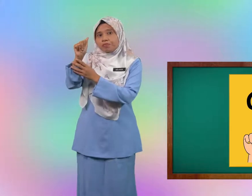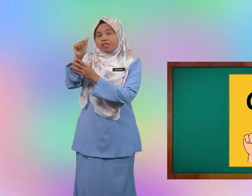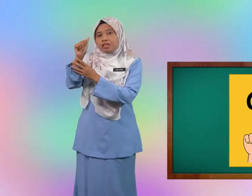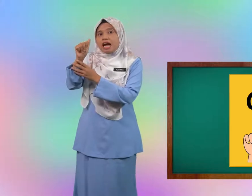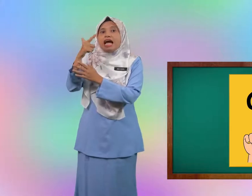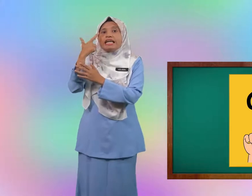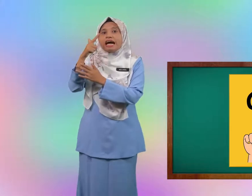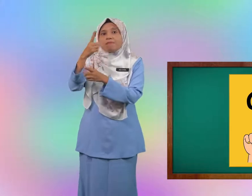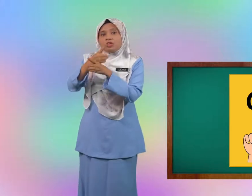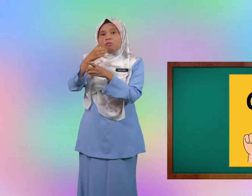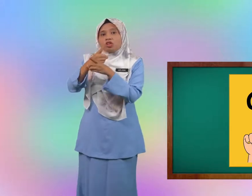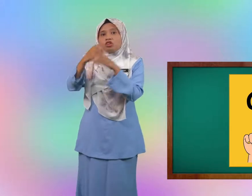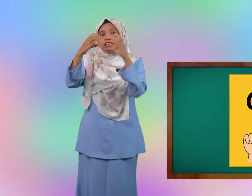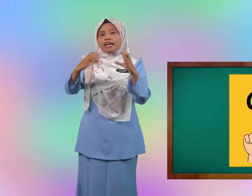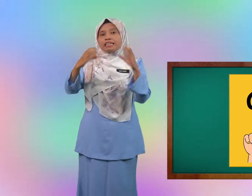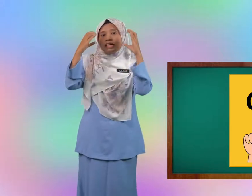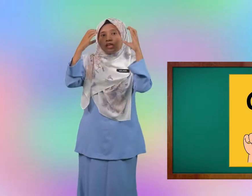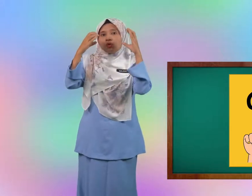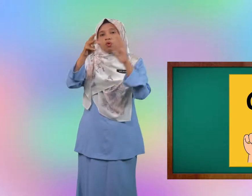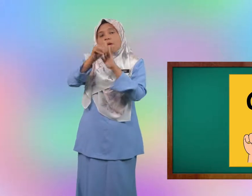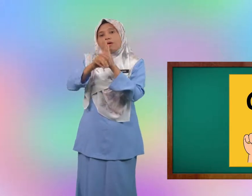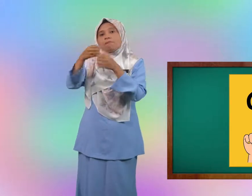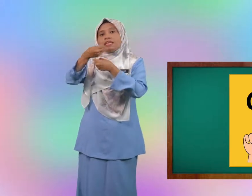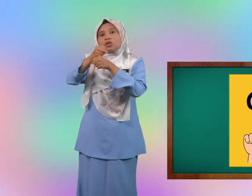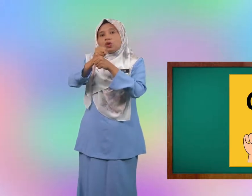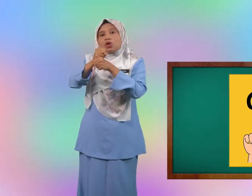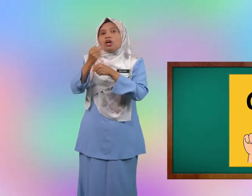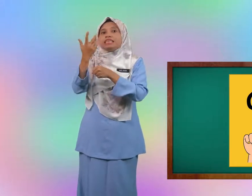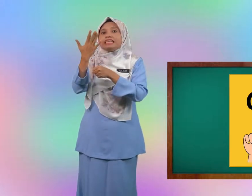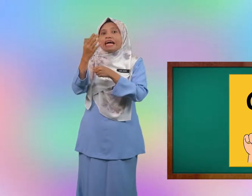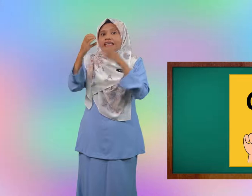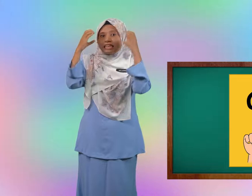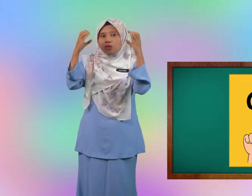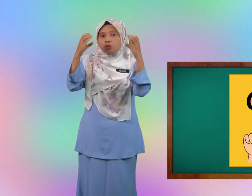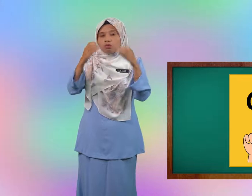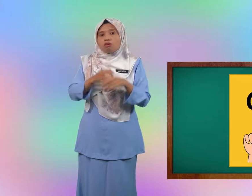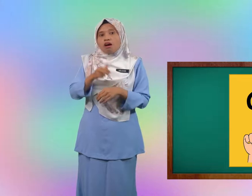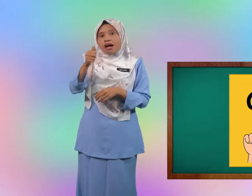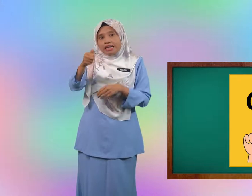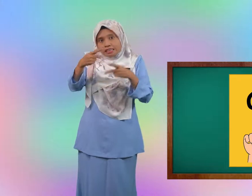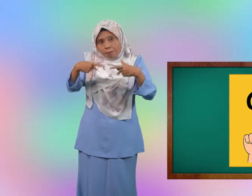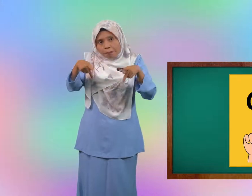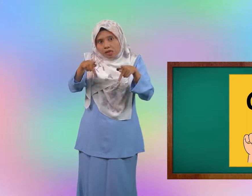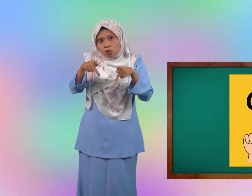Lihat betul-betul cara Cikgu membentuk jari Cikgu. Anda perlu